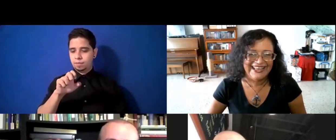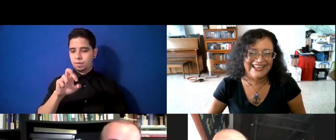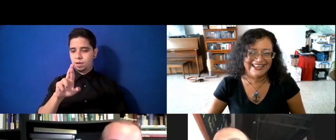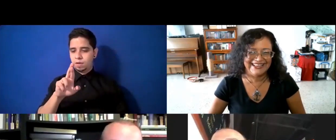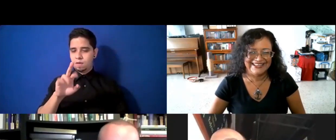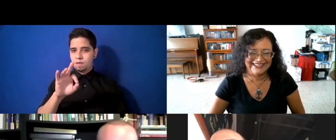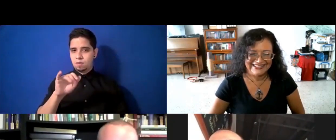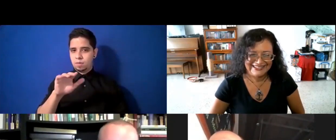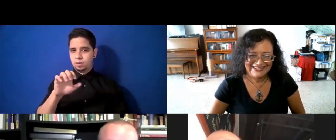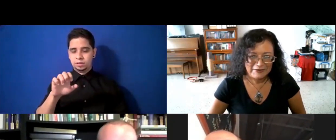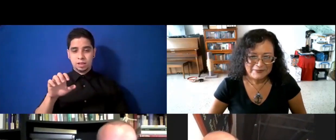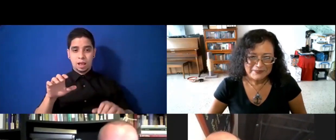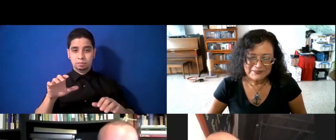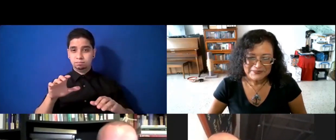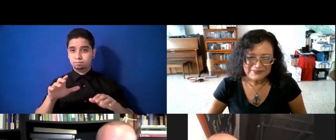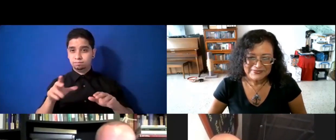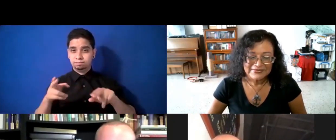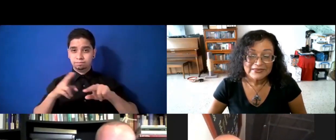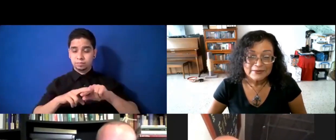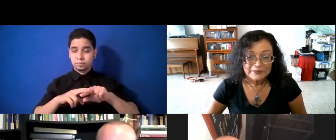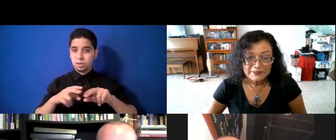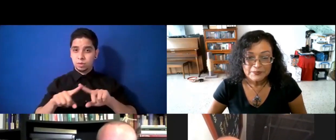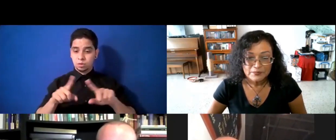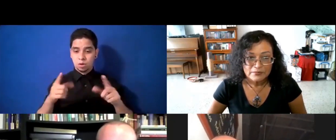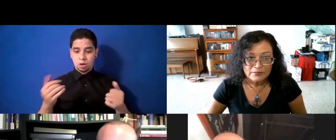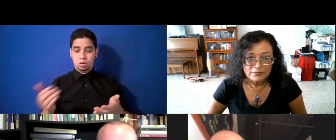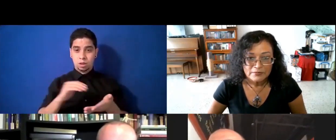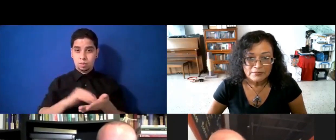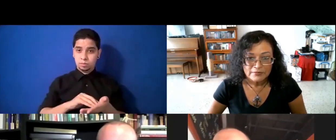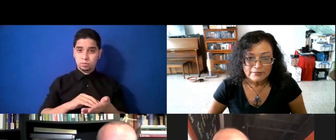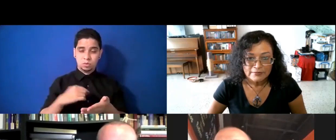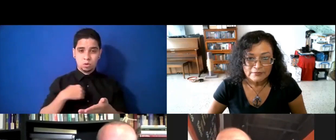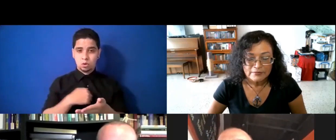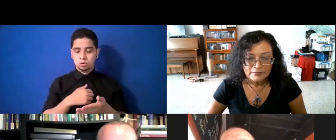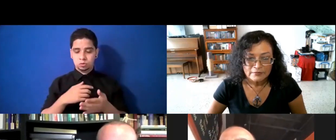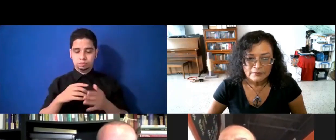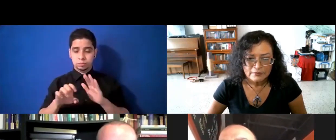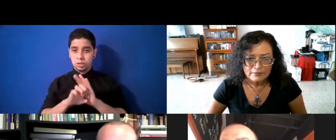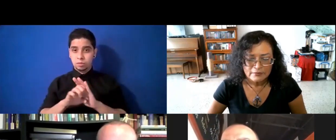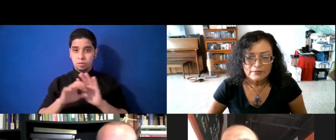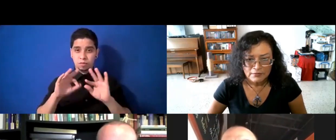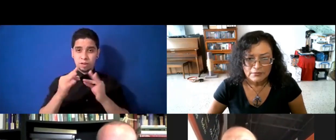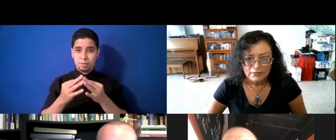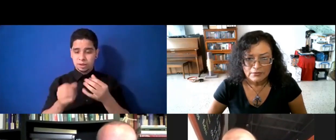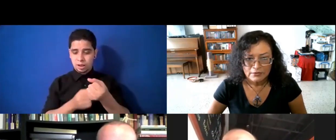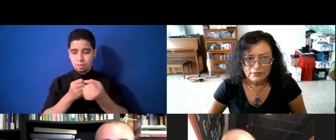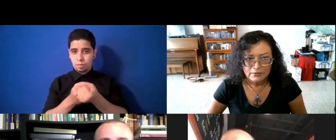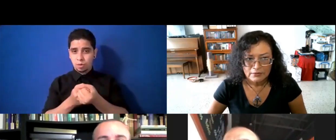Volviendo, volviendo, pues, sin duda, el apoyo familiar, el, ha sido, pues,